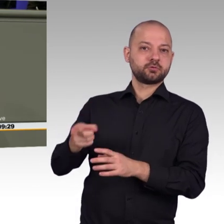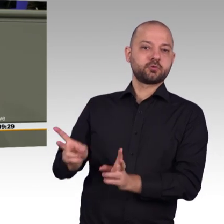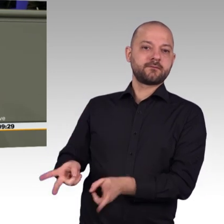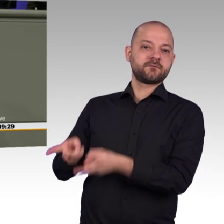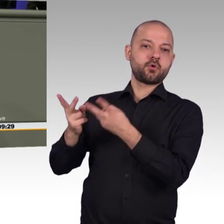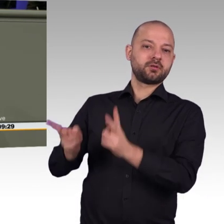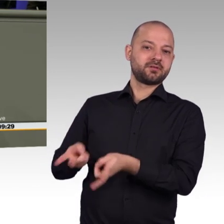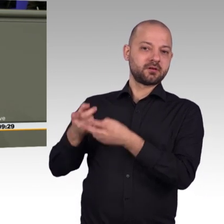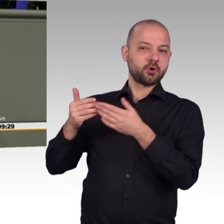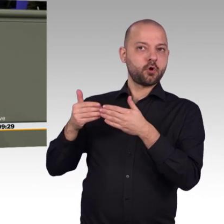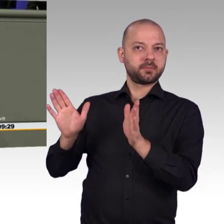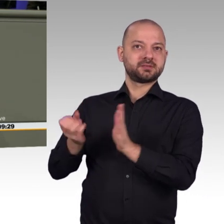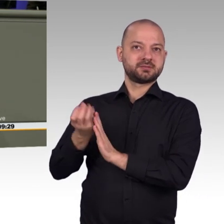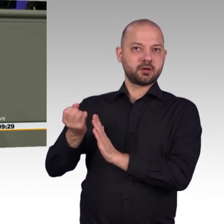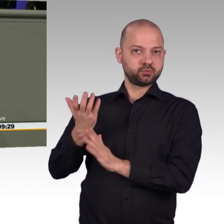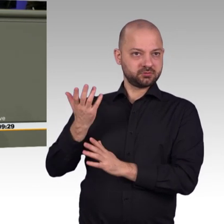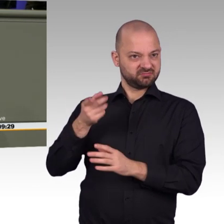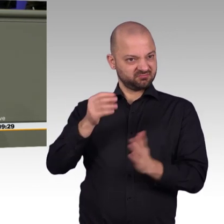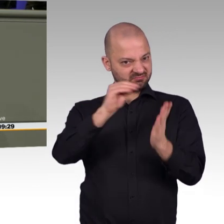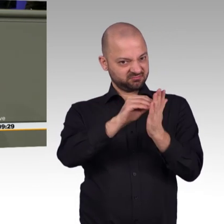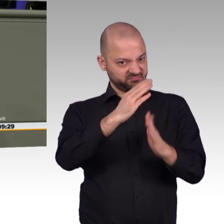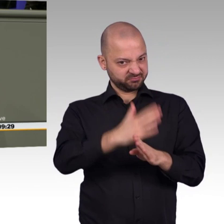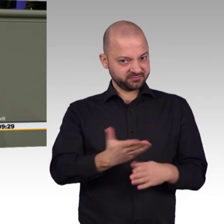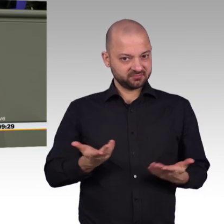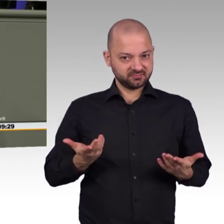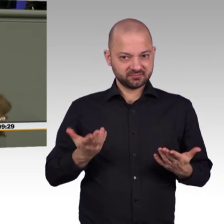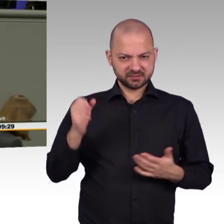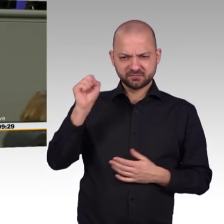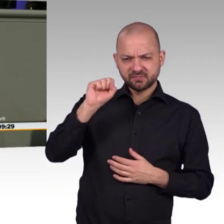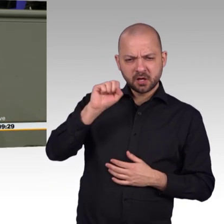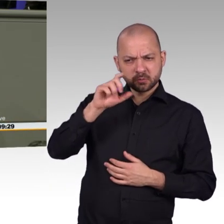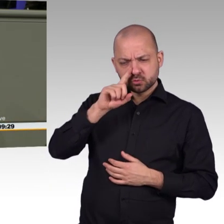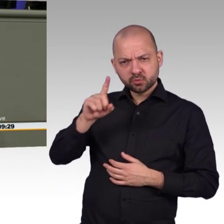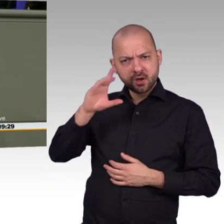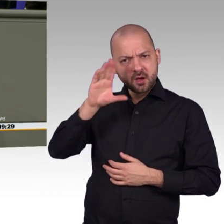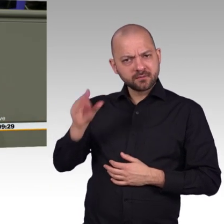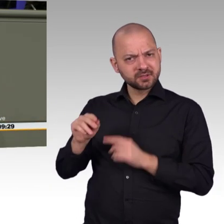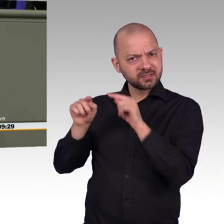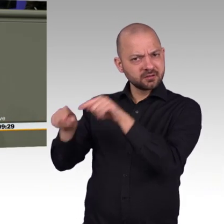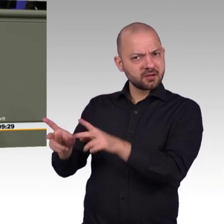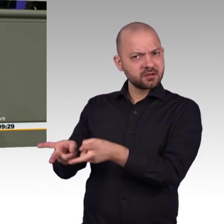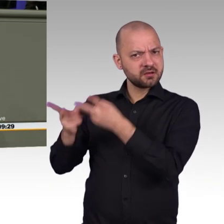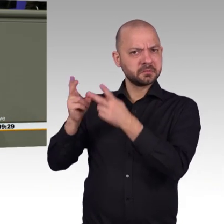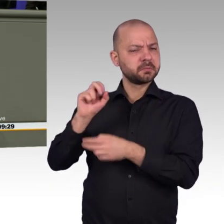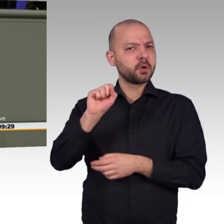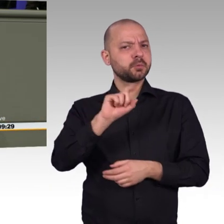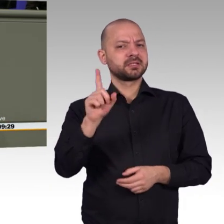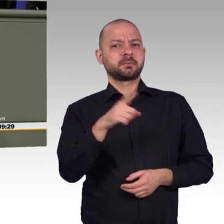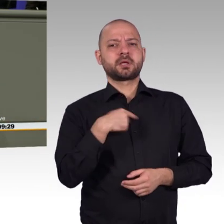2025, so steht es da, soll in ganz Deutschland ein gigabitfähiges Netz vorhanden sein, auch im dünn besiedelten